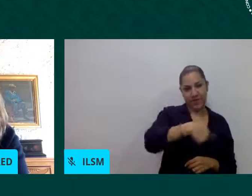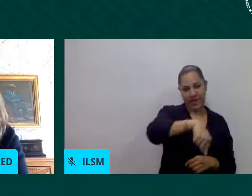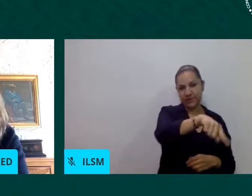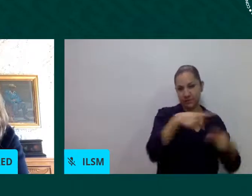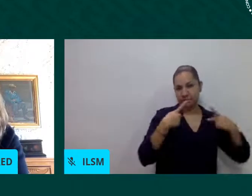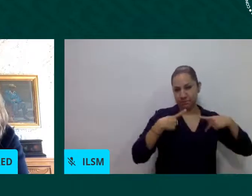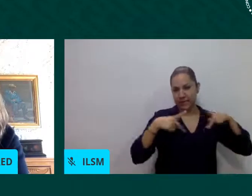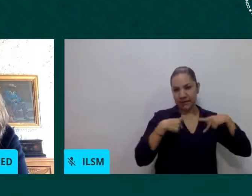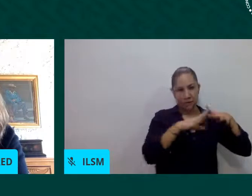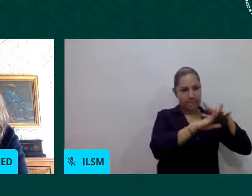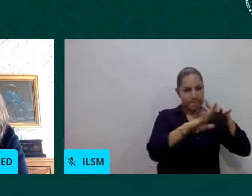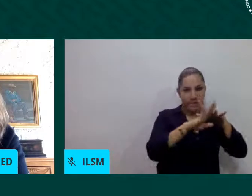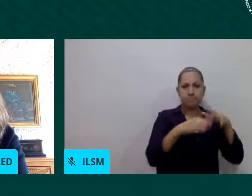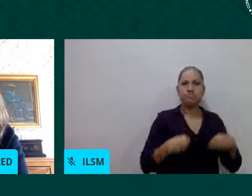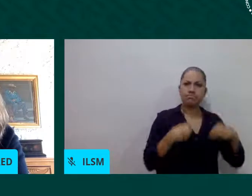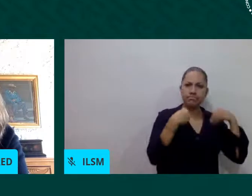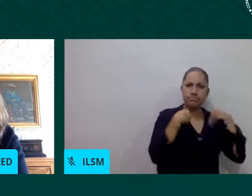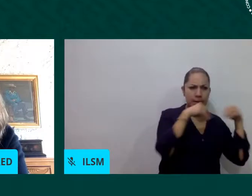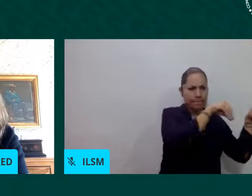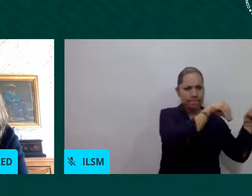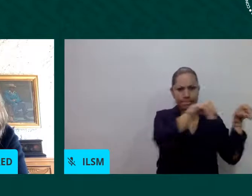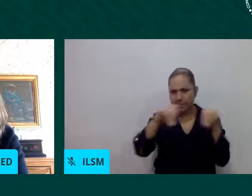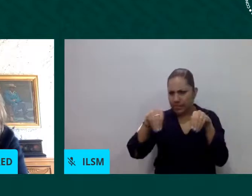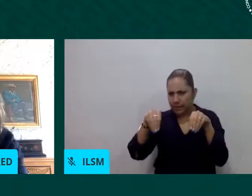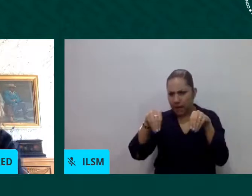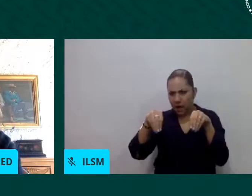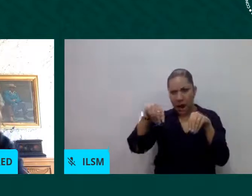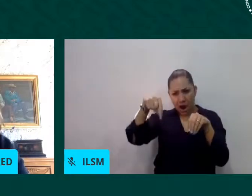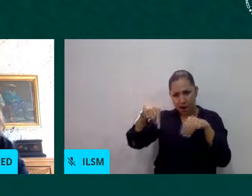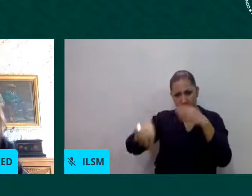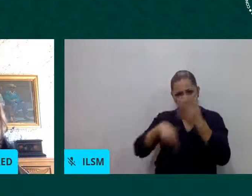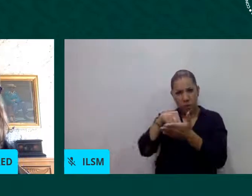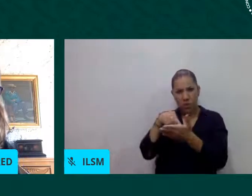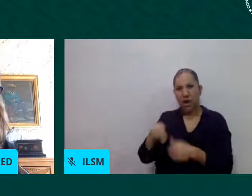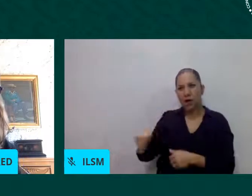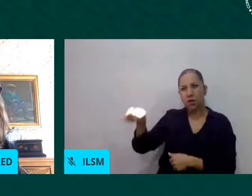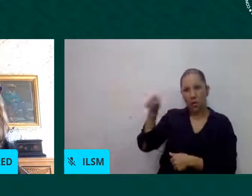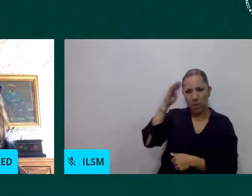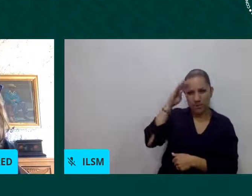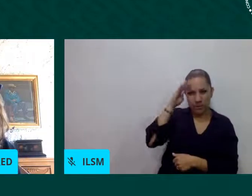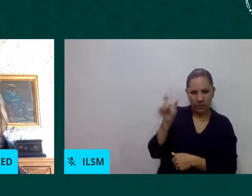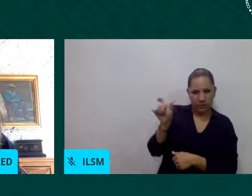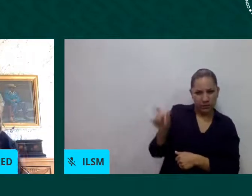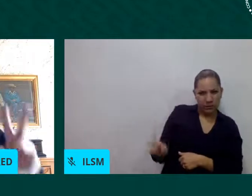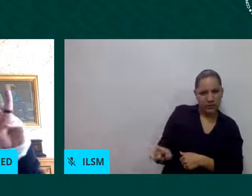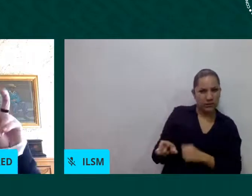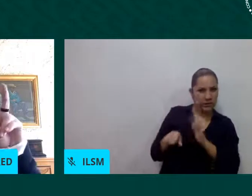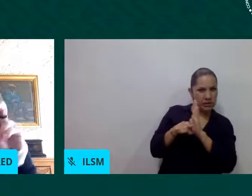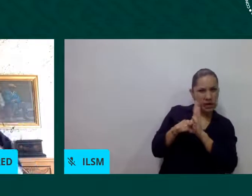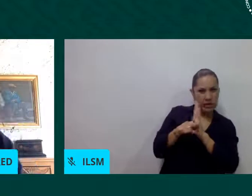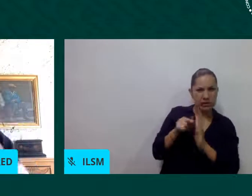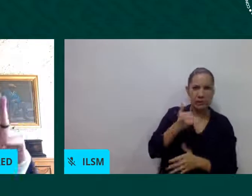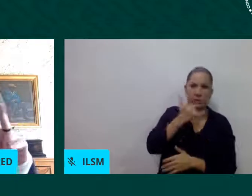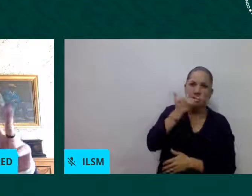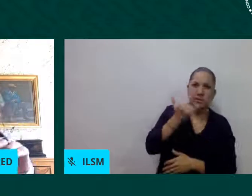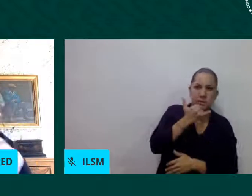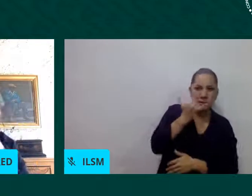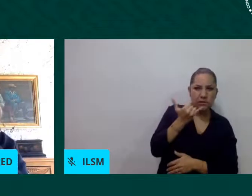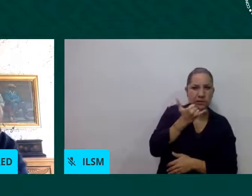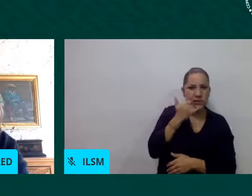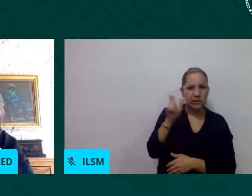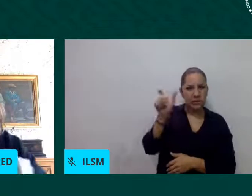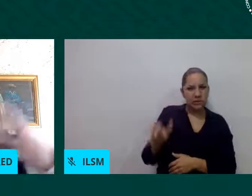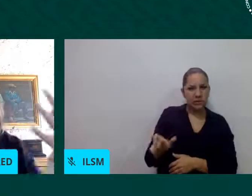con el tema de la pandemia como ya ya conversábamos hace un momento con esta cuestión digamos de que las personas extranjeras serían